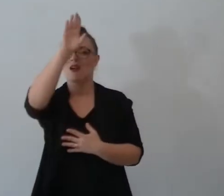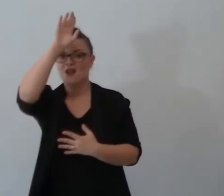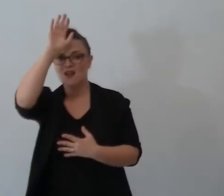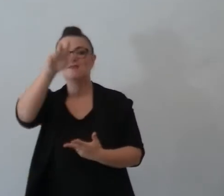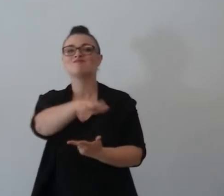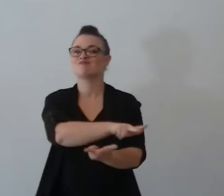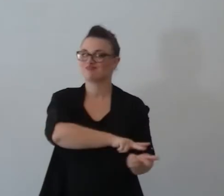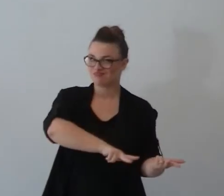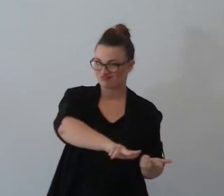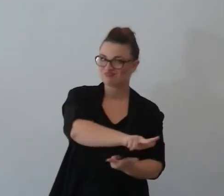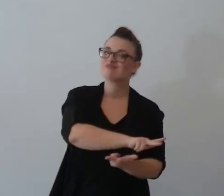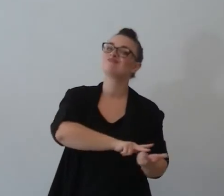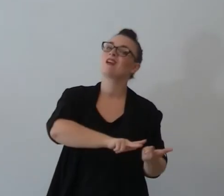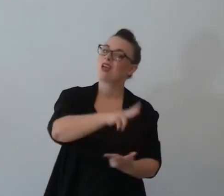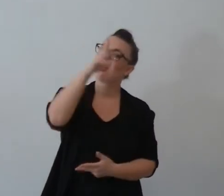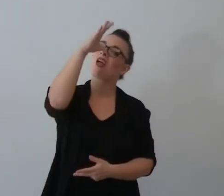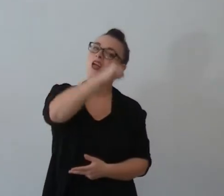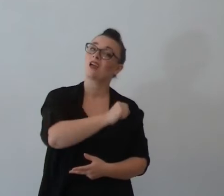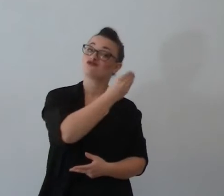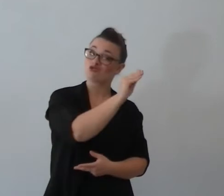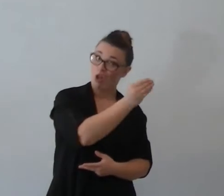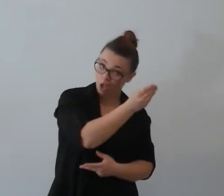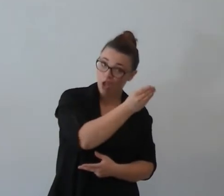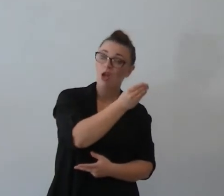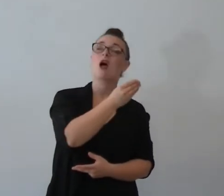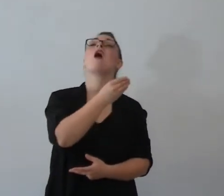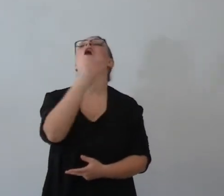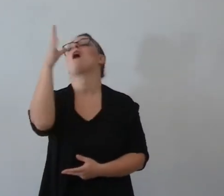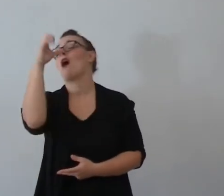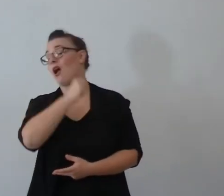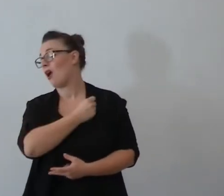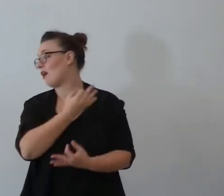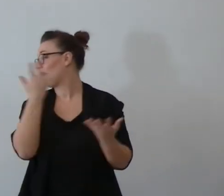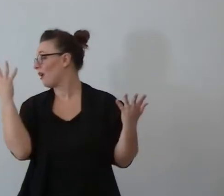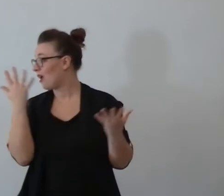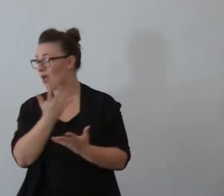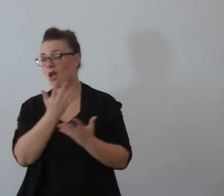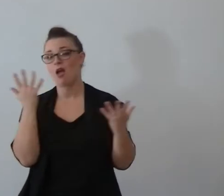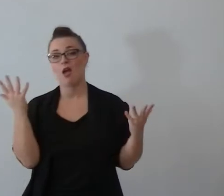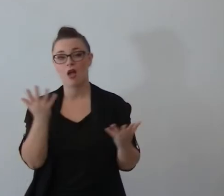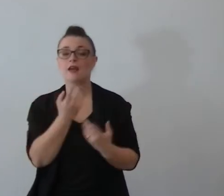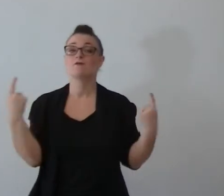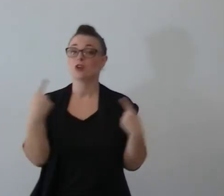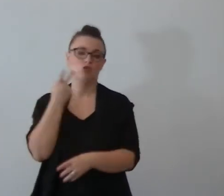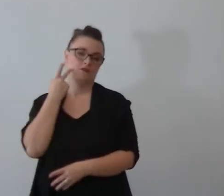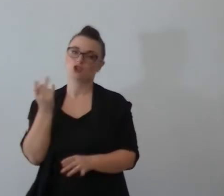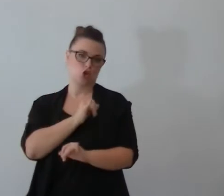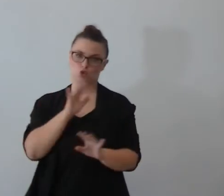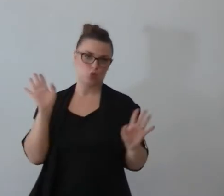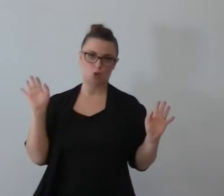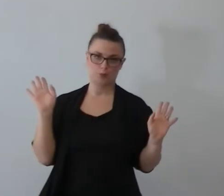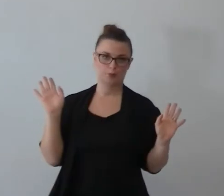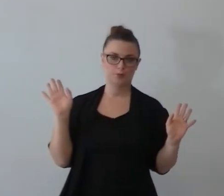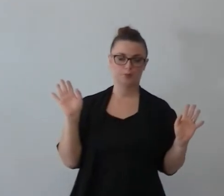si prende la gioincella si prende quella bella ah si invece